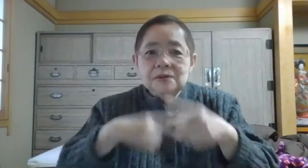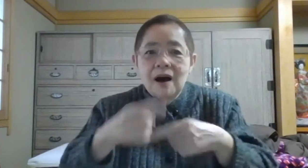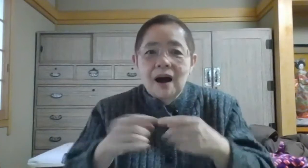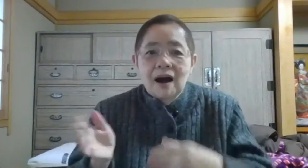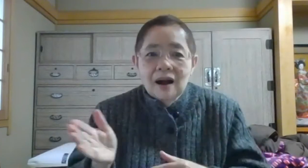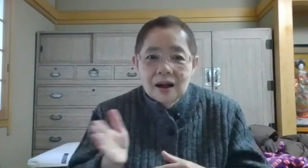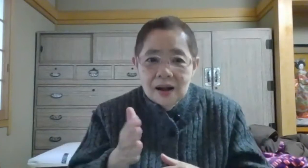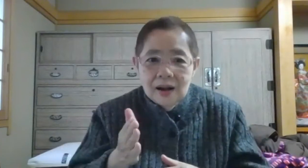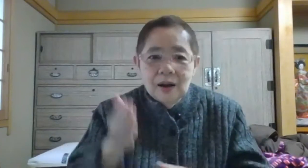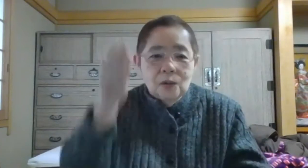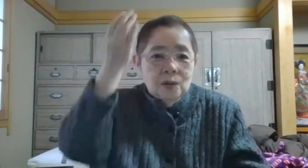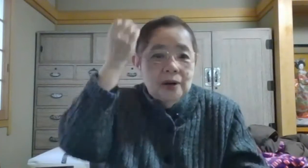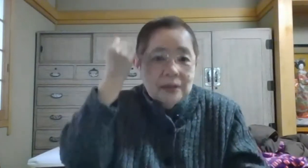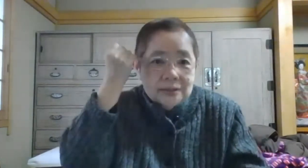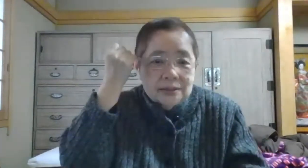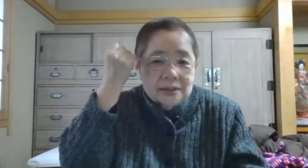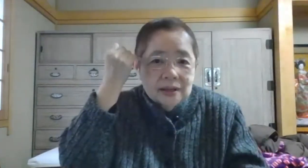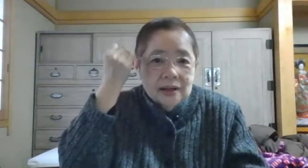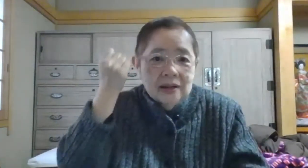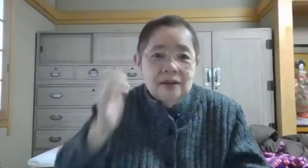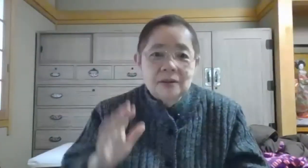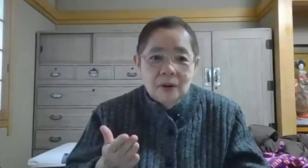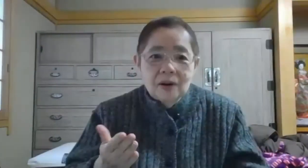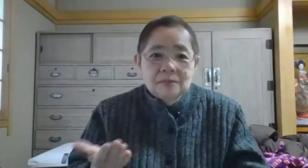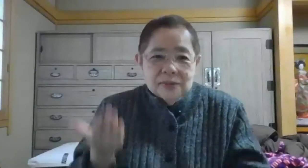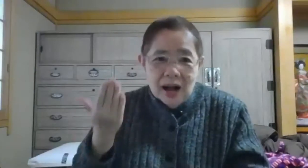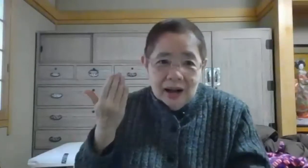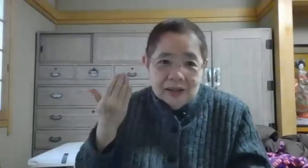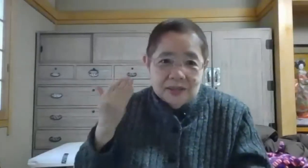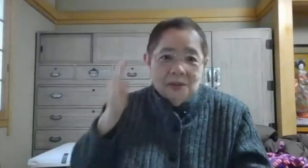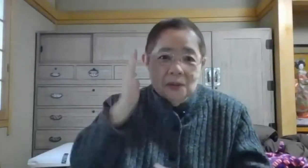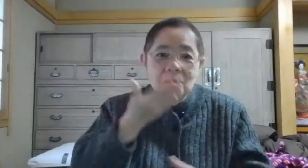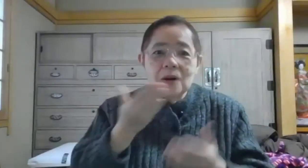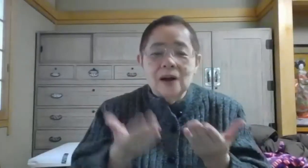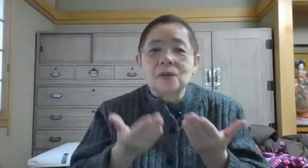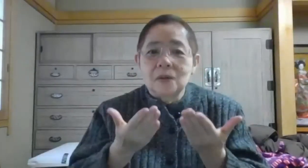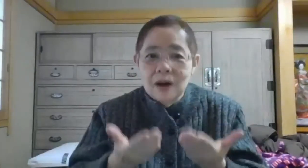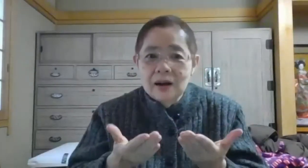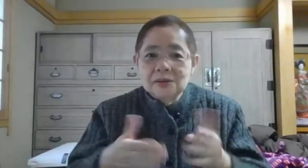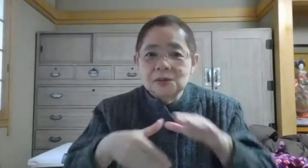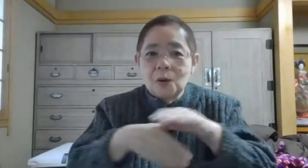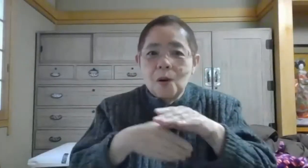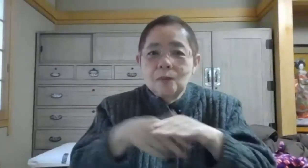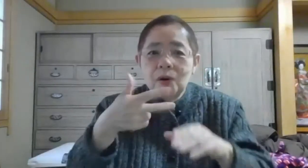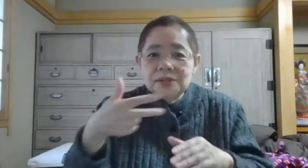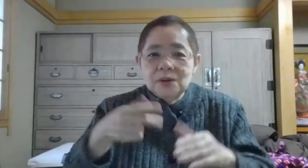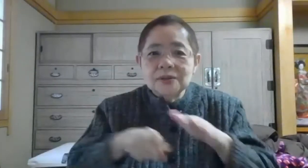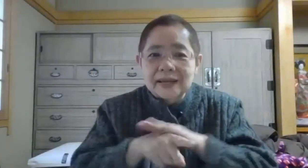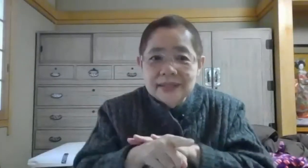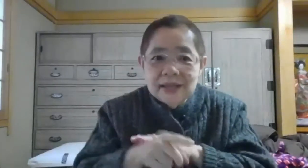話から覚えます。でも昔の老学校は文字を先に